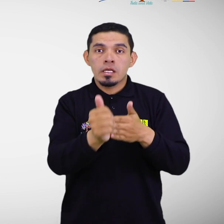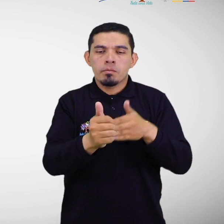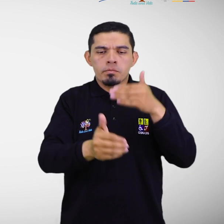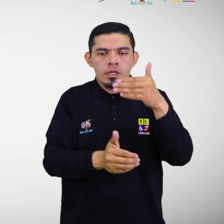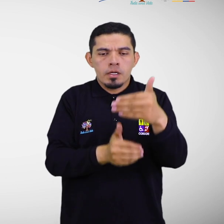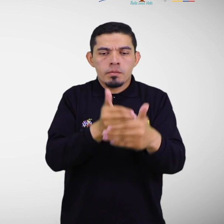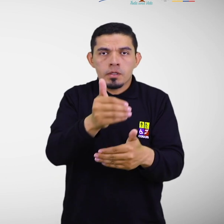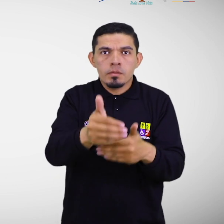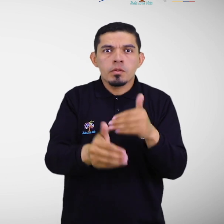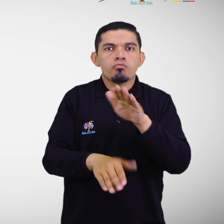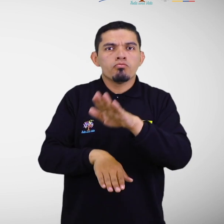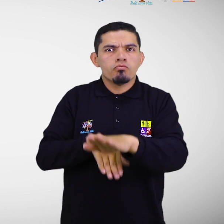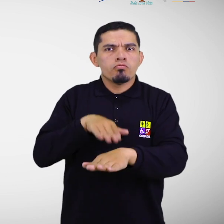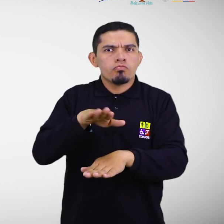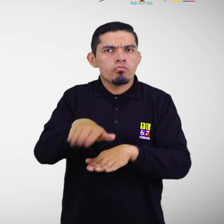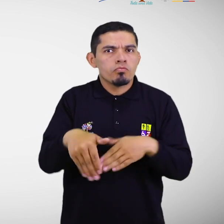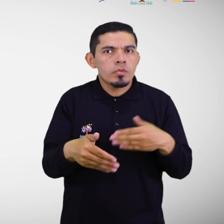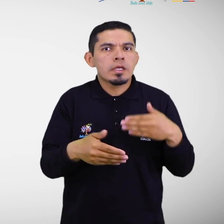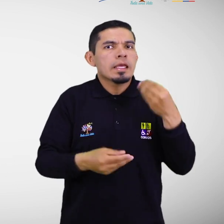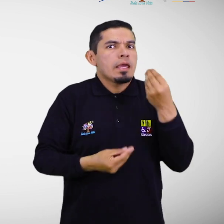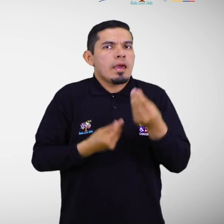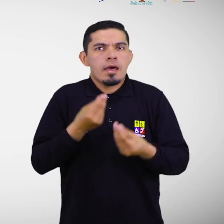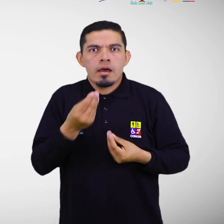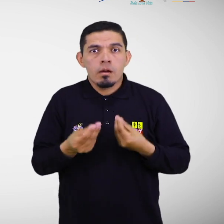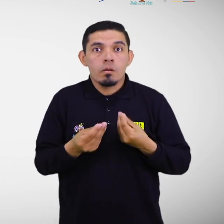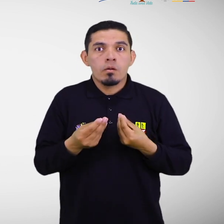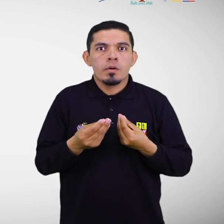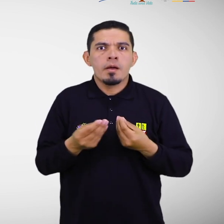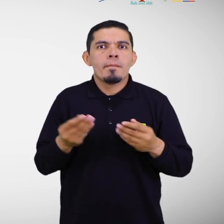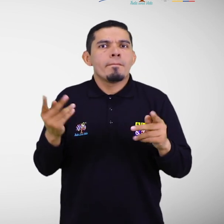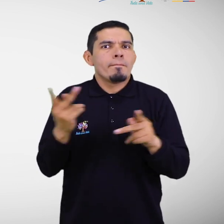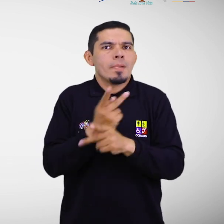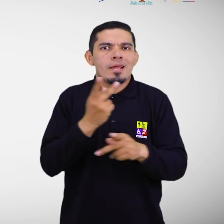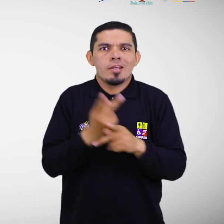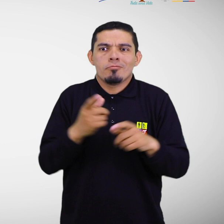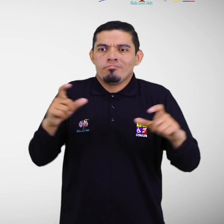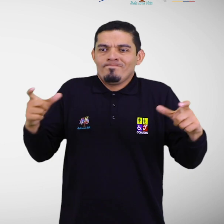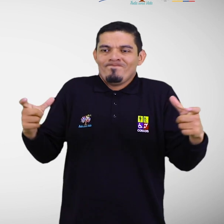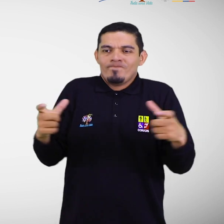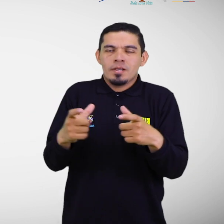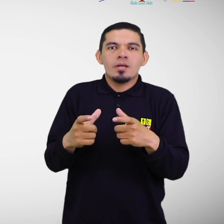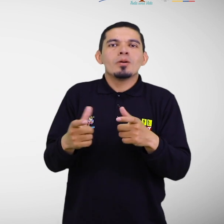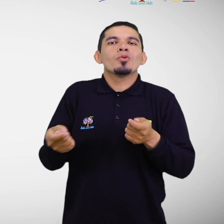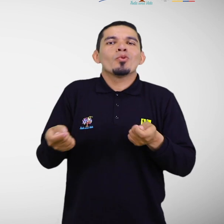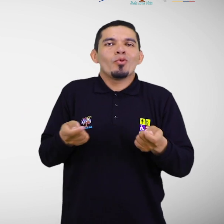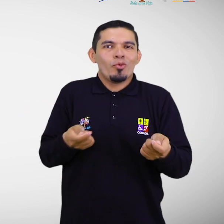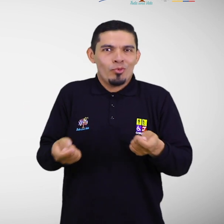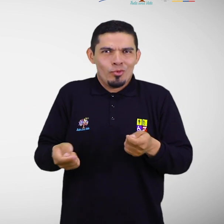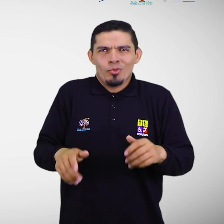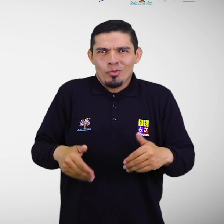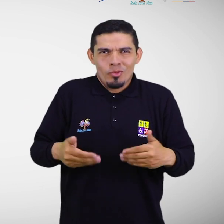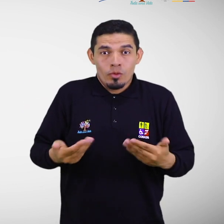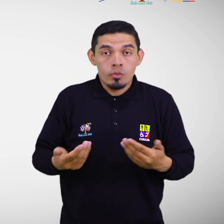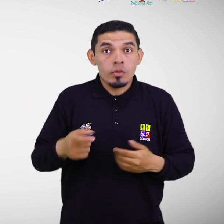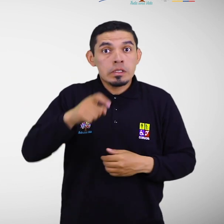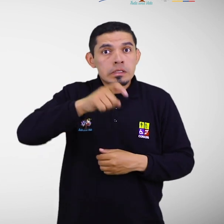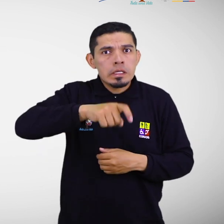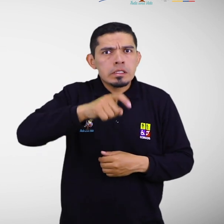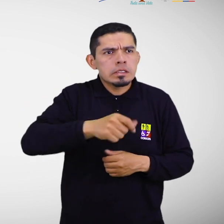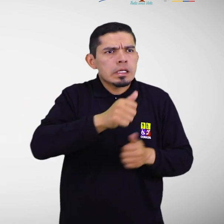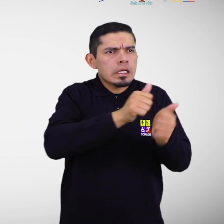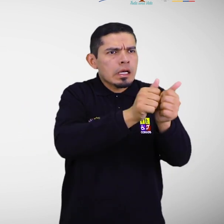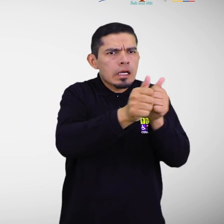pasos que orientan las acciones a implementarse para la reducción de riesgo de desastres. Considerando las necesidades